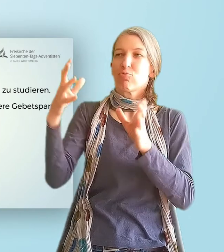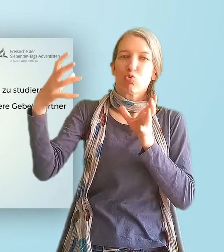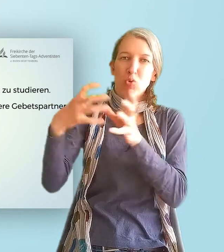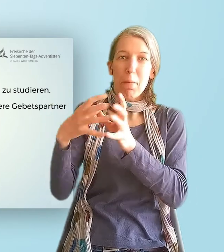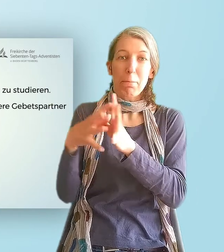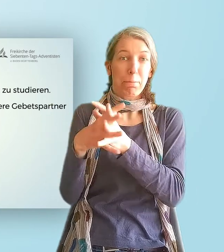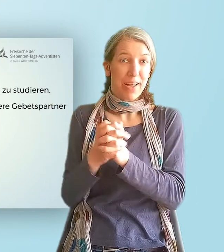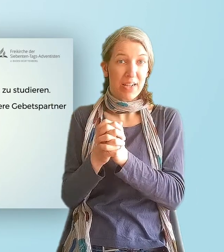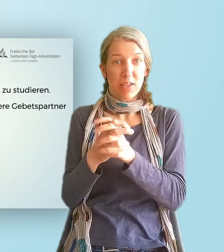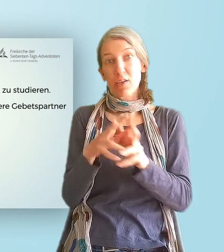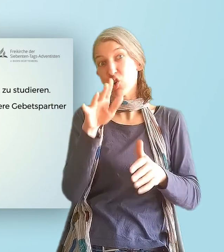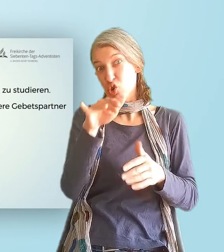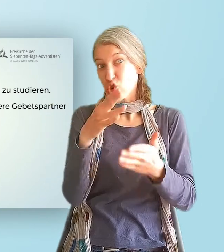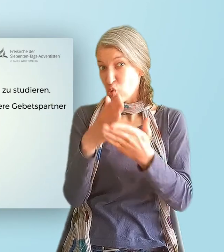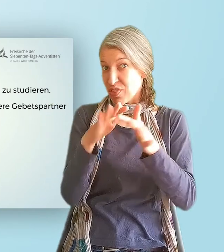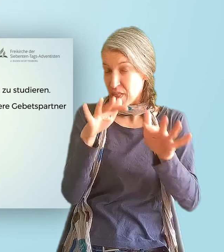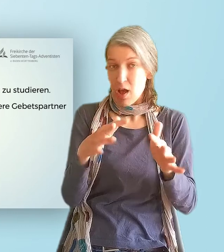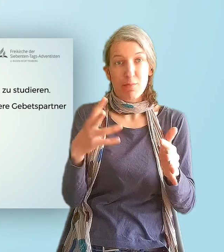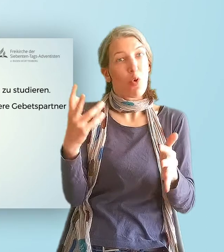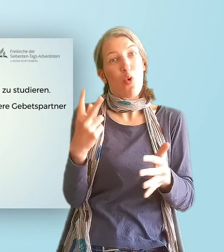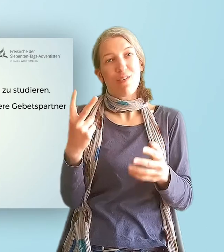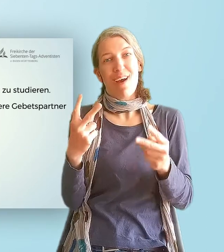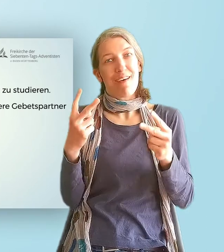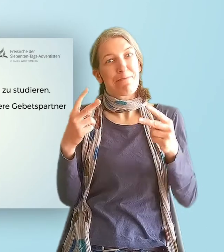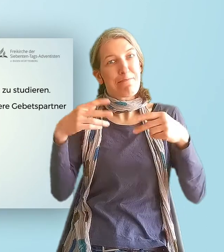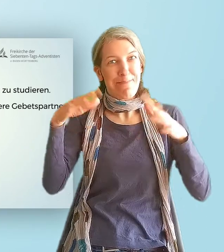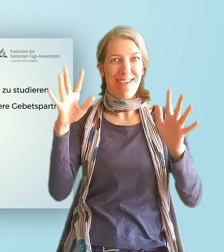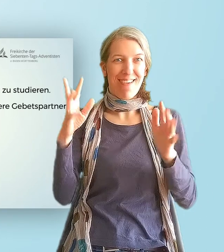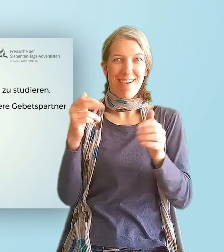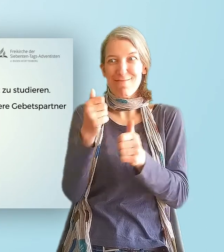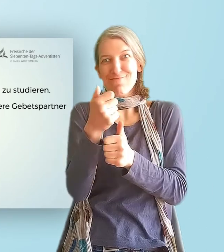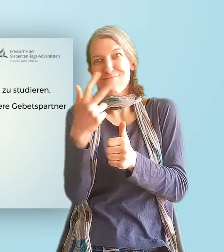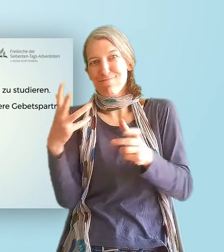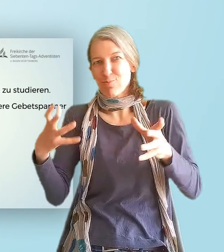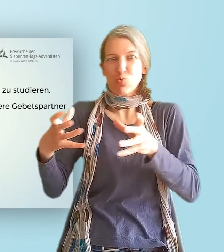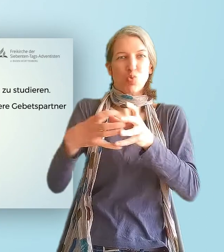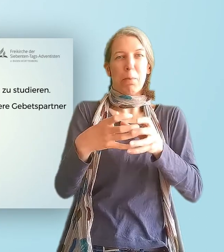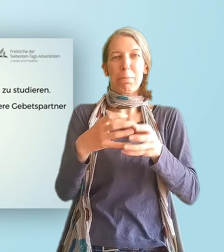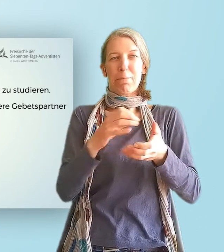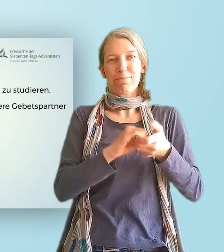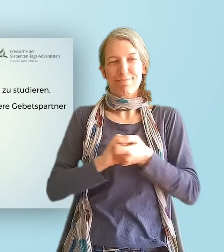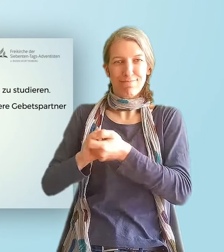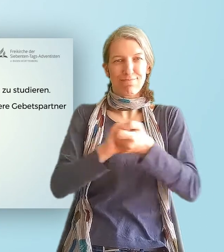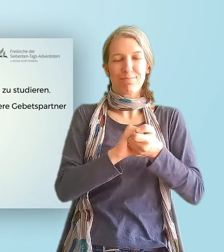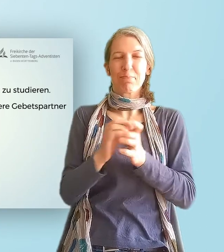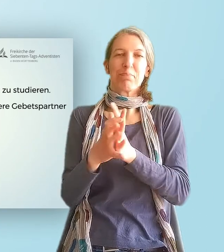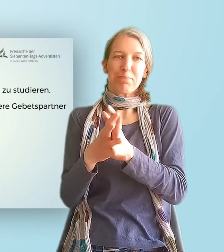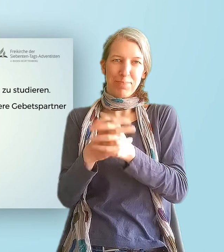Du musst aber nicht nur einen Gebetspartner haben. Du hast auch die Möglichkeit, dir mehrere Gebetspartner zu suchen. Momentan